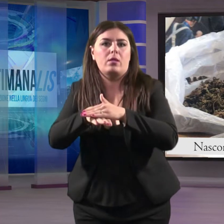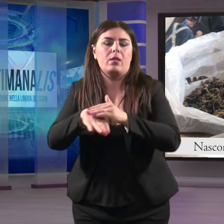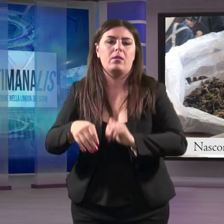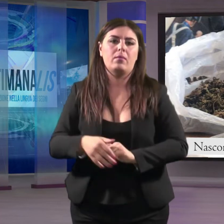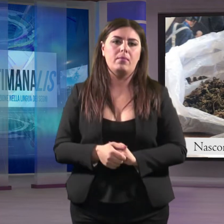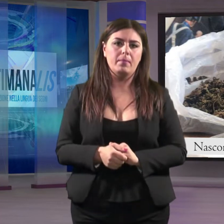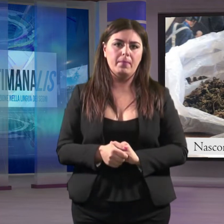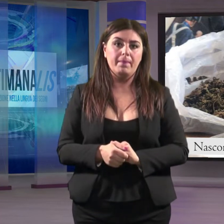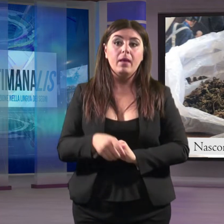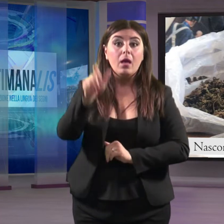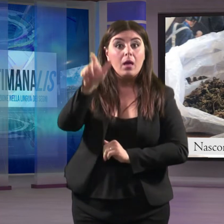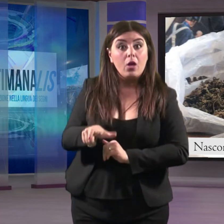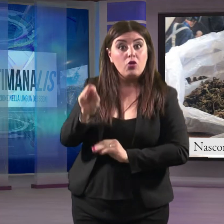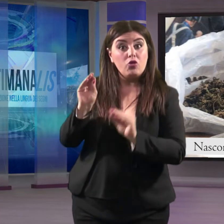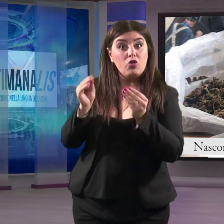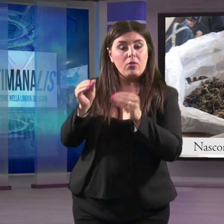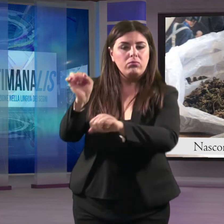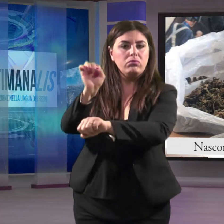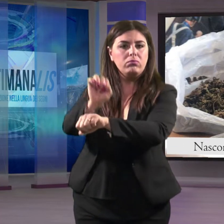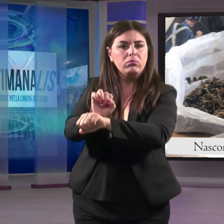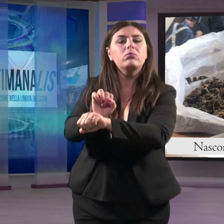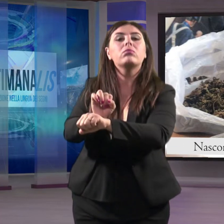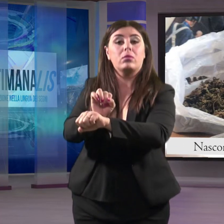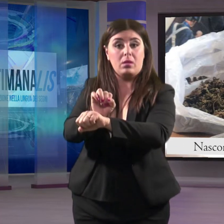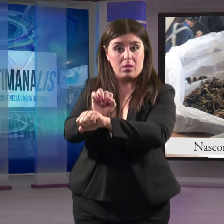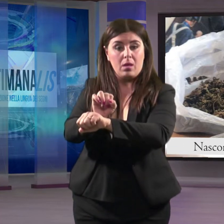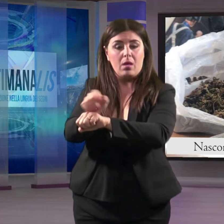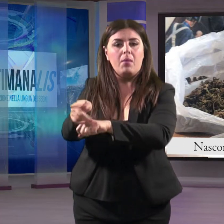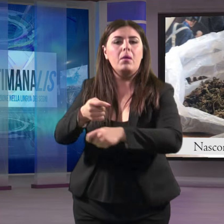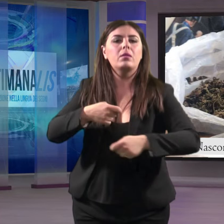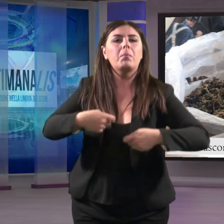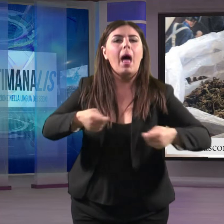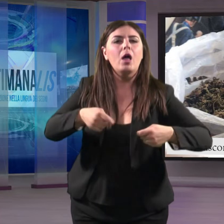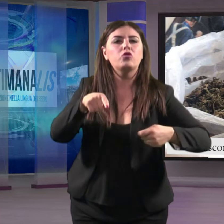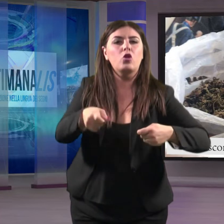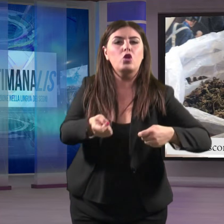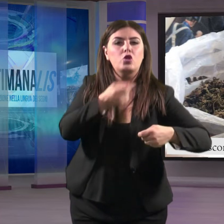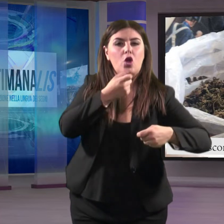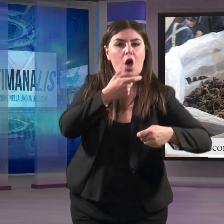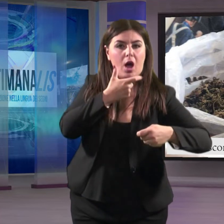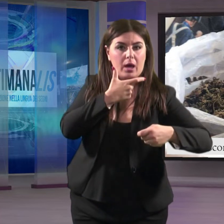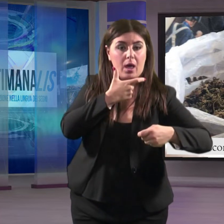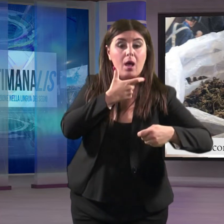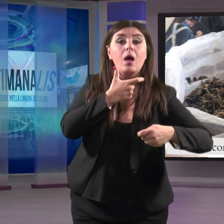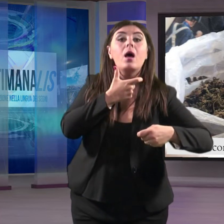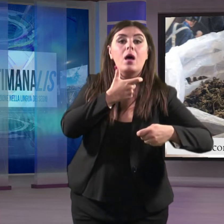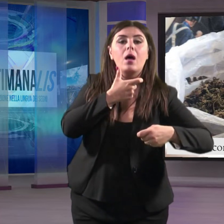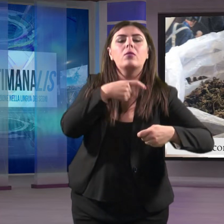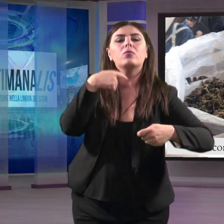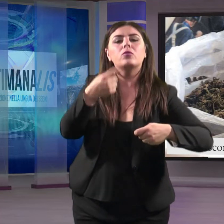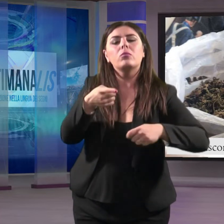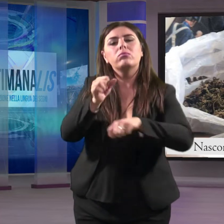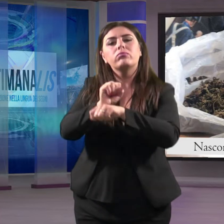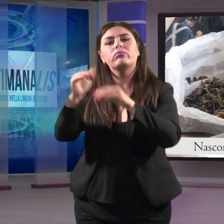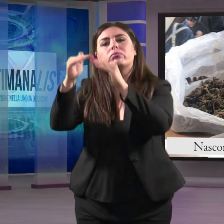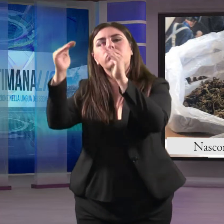Il giovane arrestato con l'accusa di detenzione ai fini di spaccio di sostanze stupefacenti è stato posto